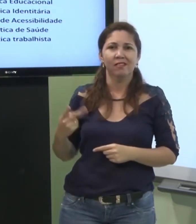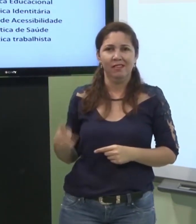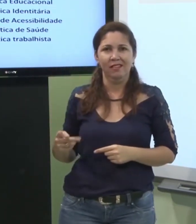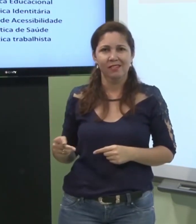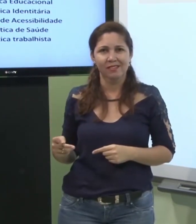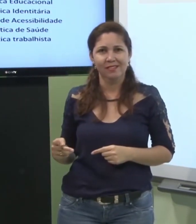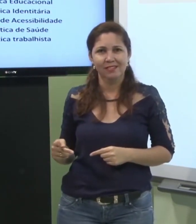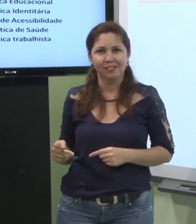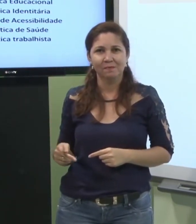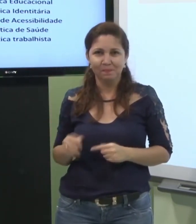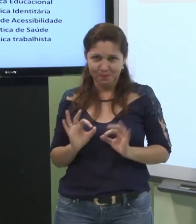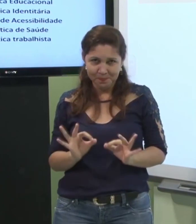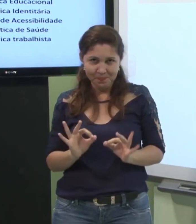sou uma pessoa visual